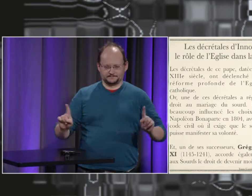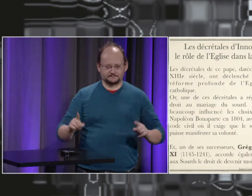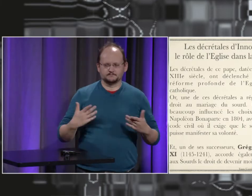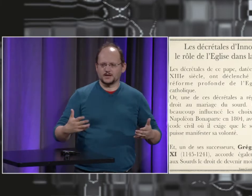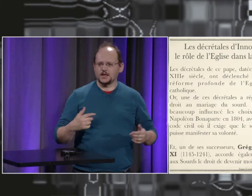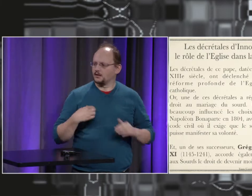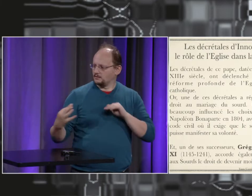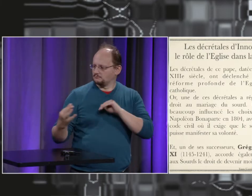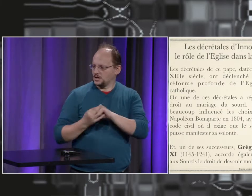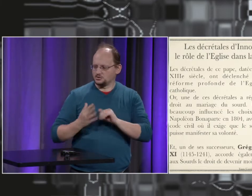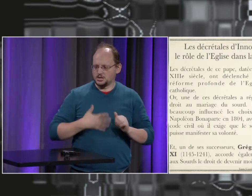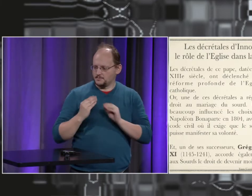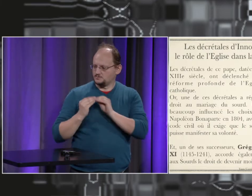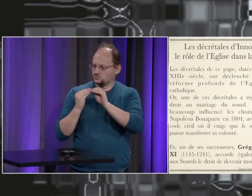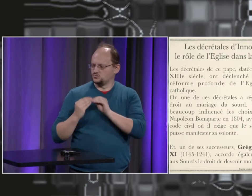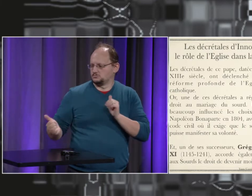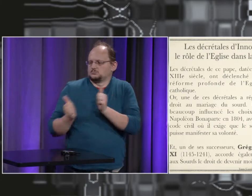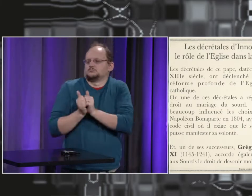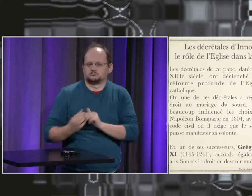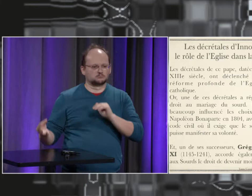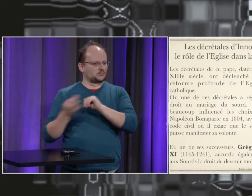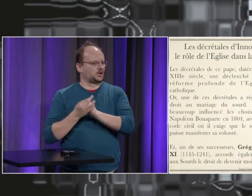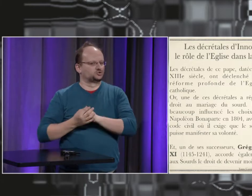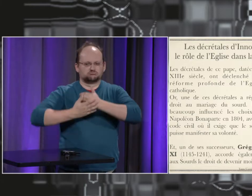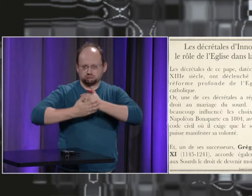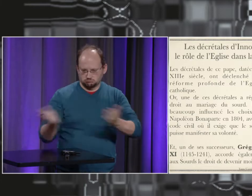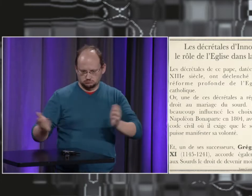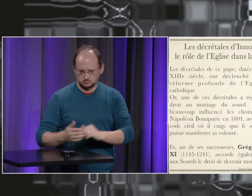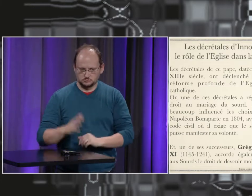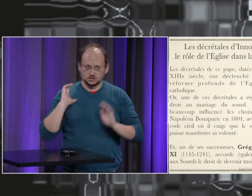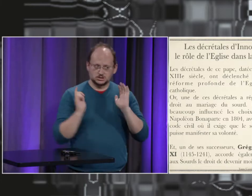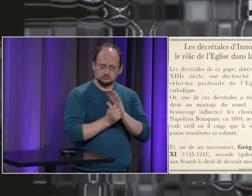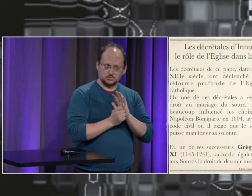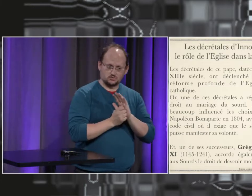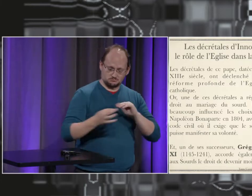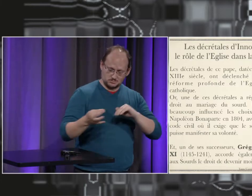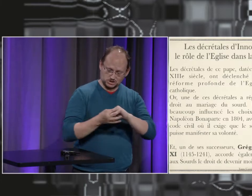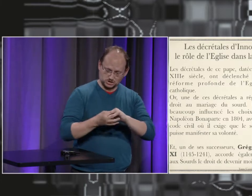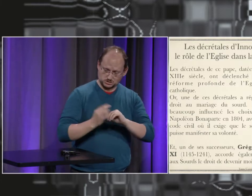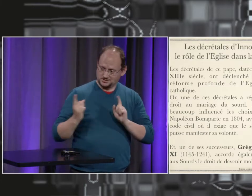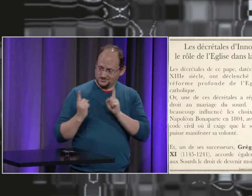pourrait se débrouiller toute seule et avoir droit à cet héritage on pouvait également à l'époque se marier par amour